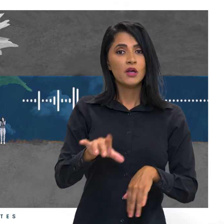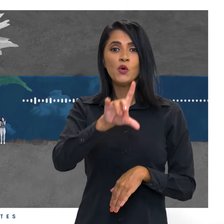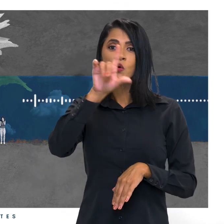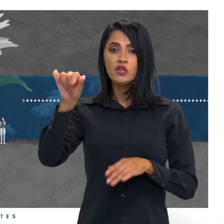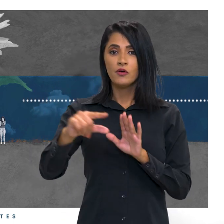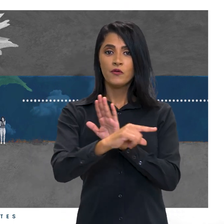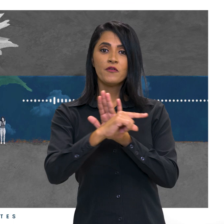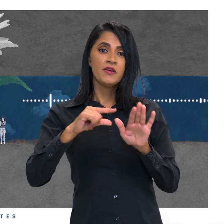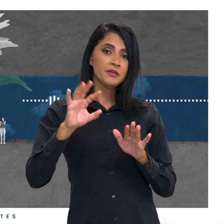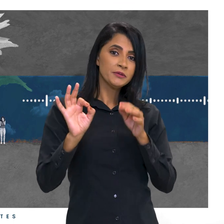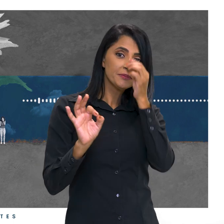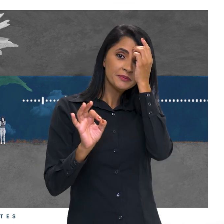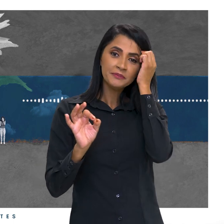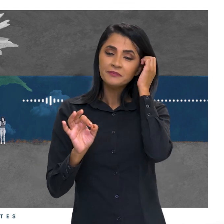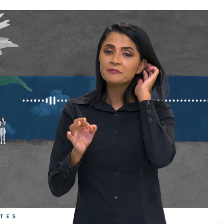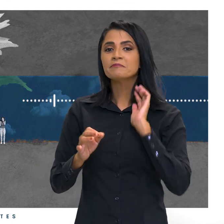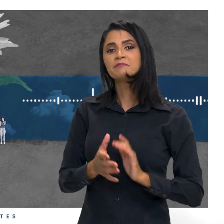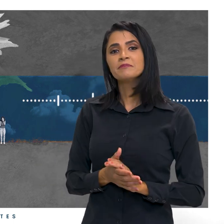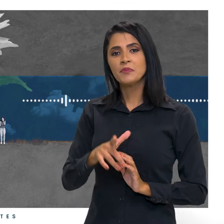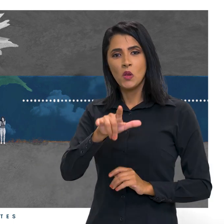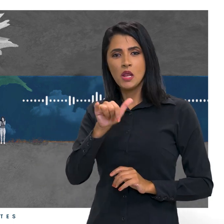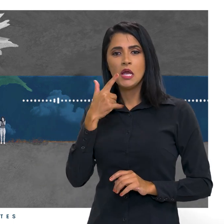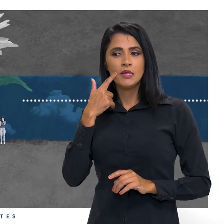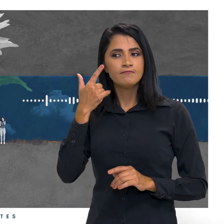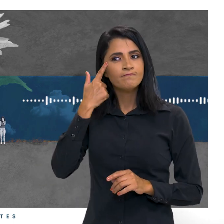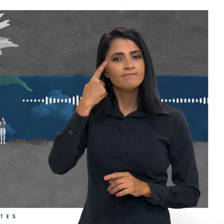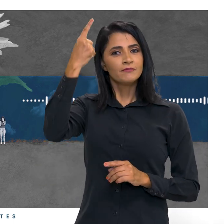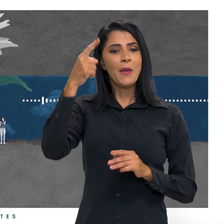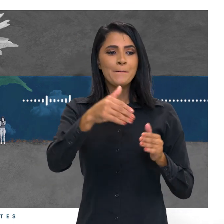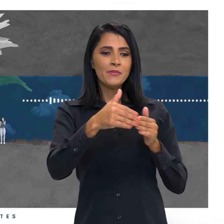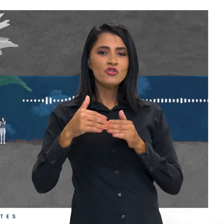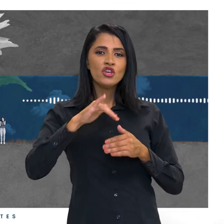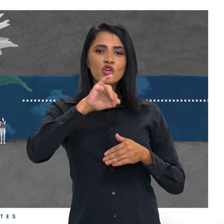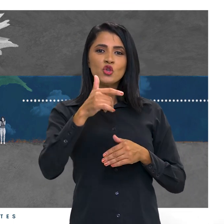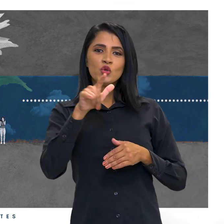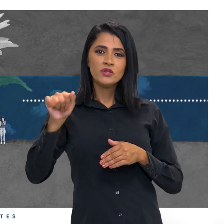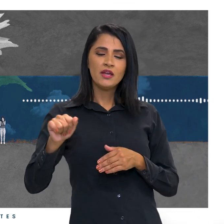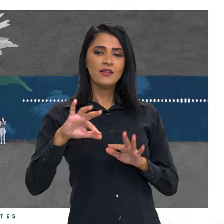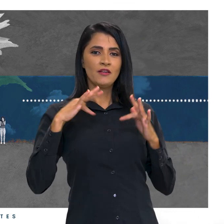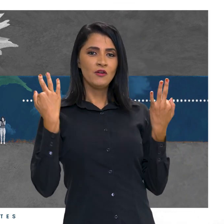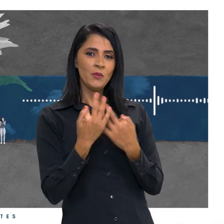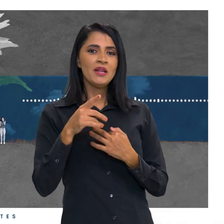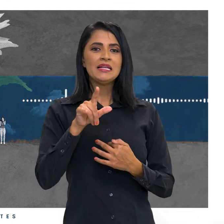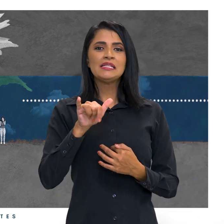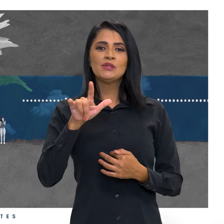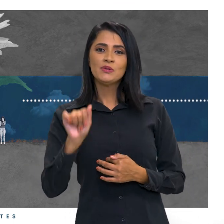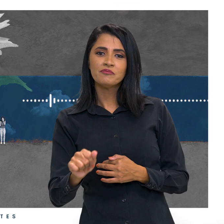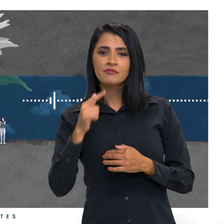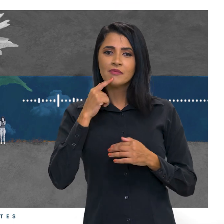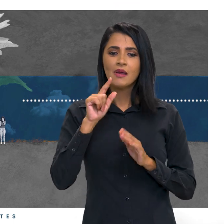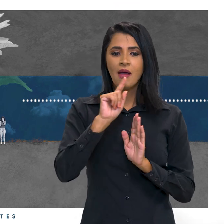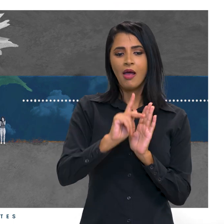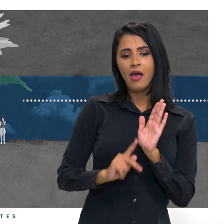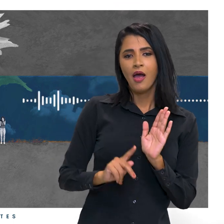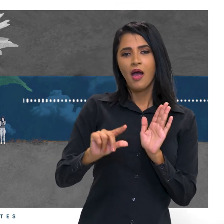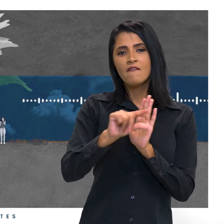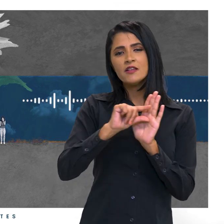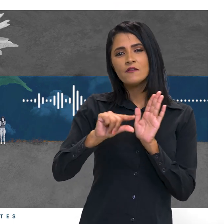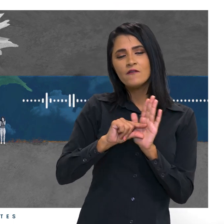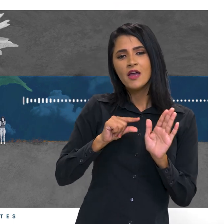verso, não é mesmo? O Leida deu a ideia e pedia ao José, da nossa família Cisote, para recitar alguns versinhos.